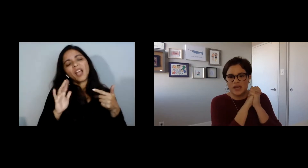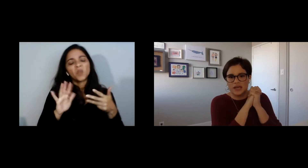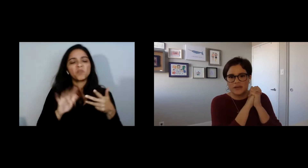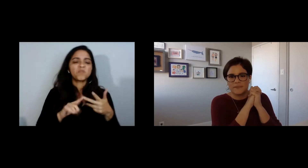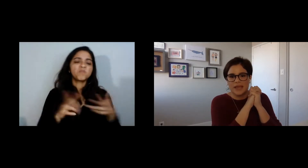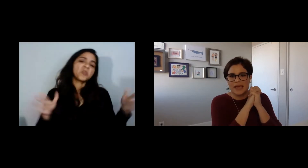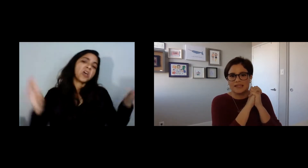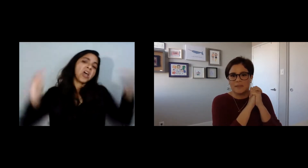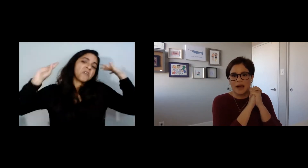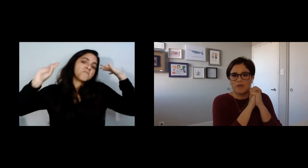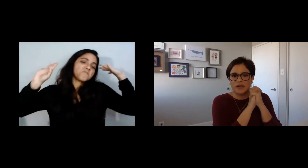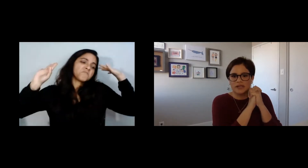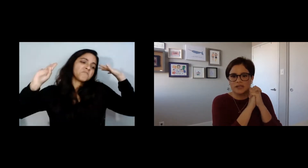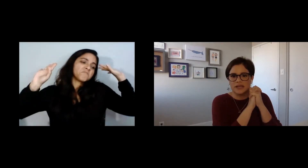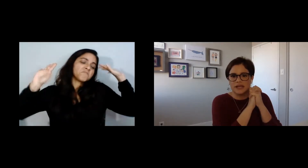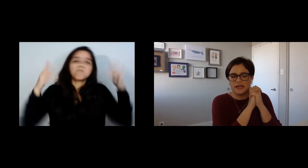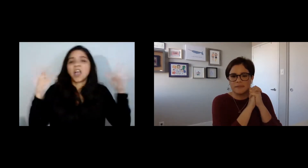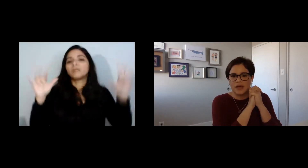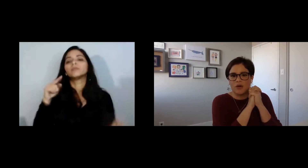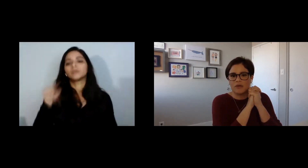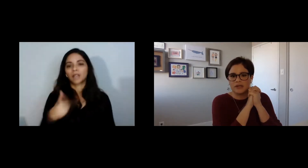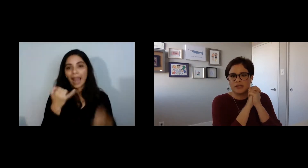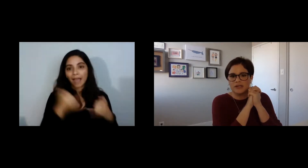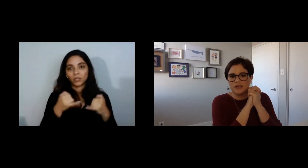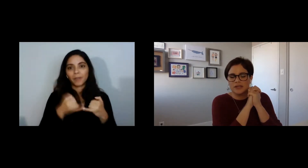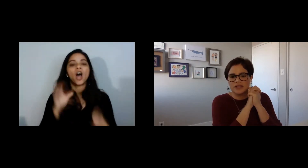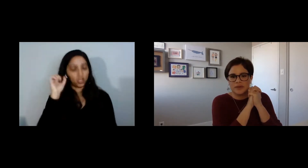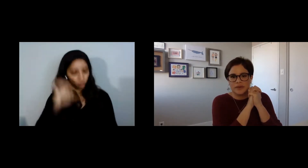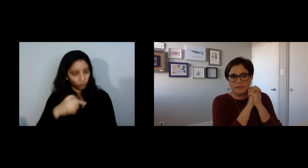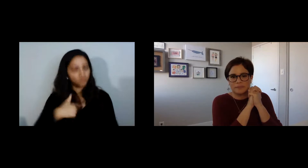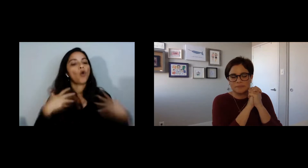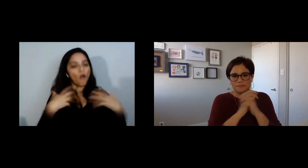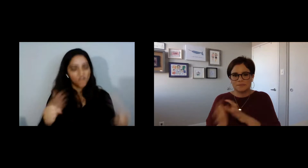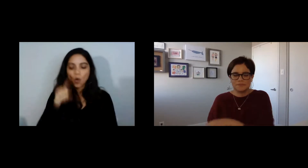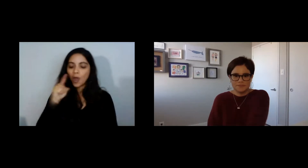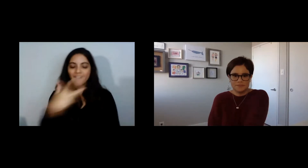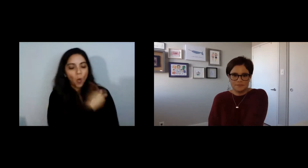en esas vacunas de COVID-19